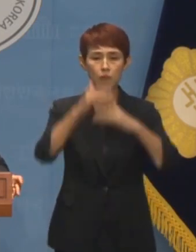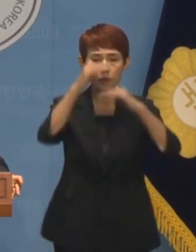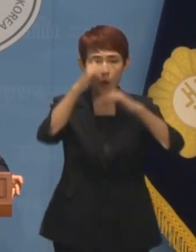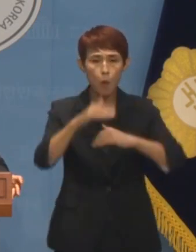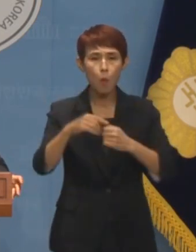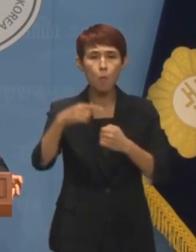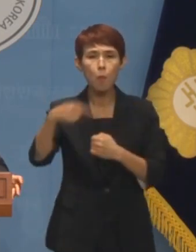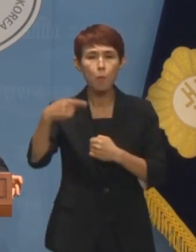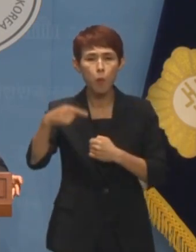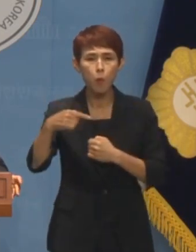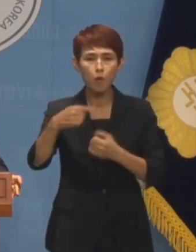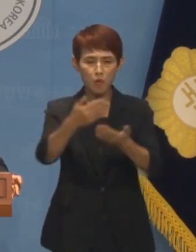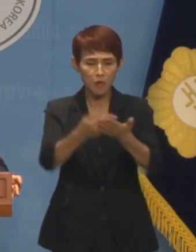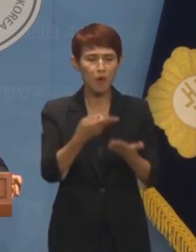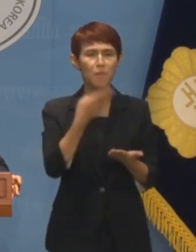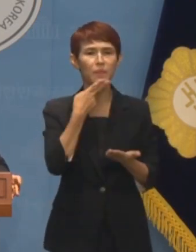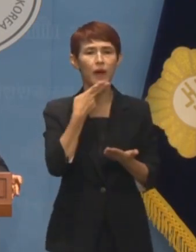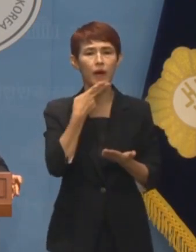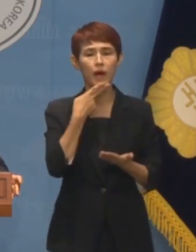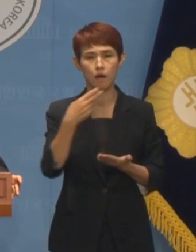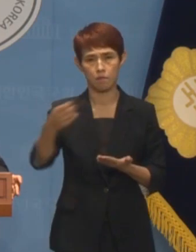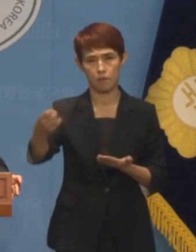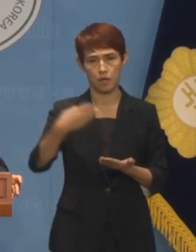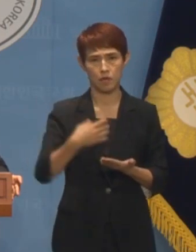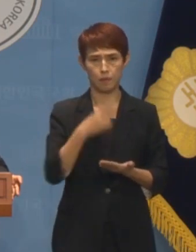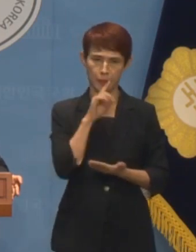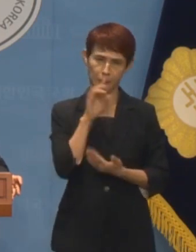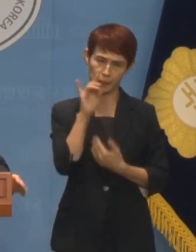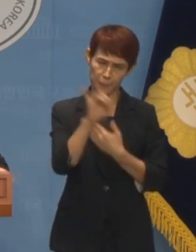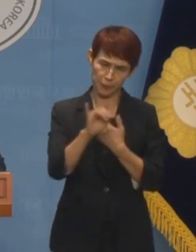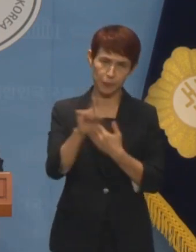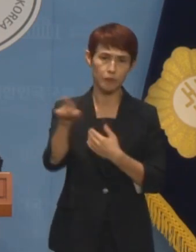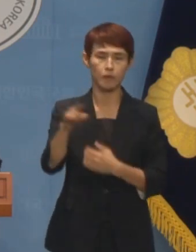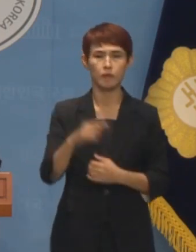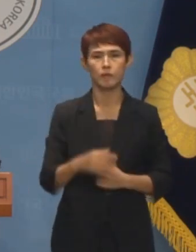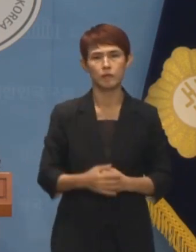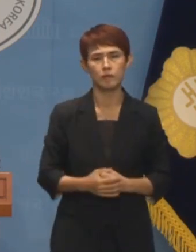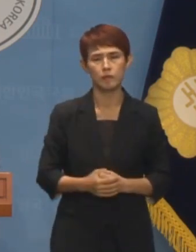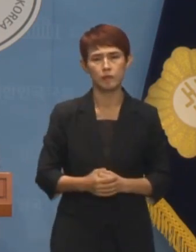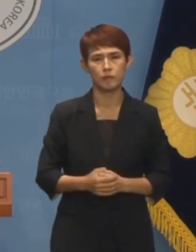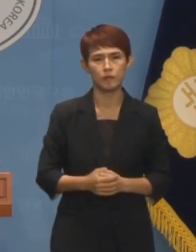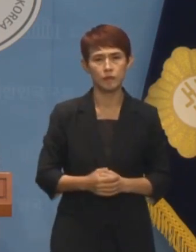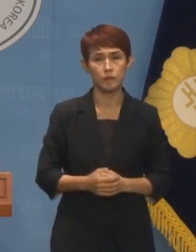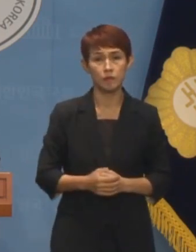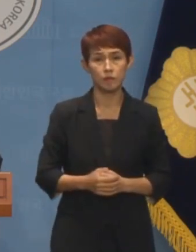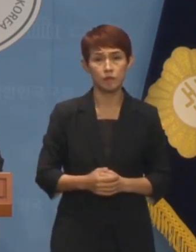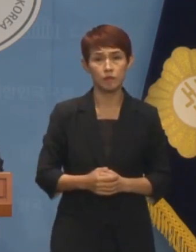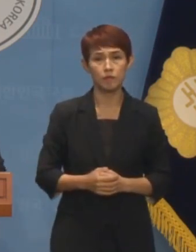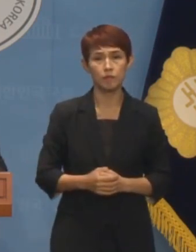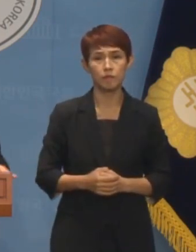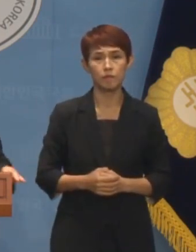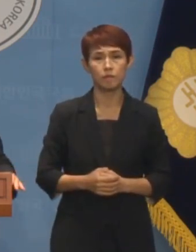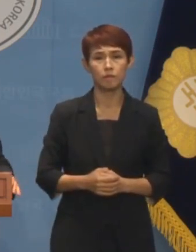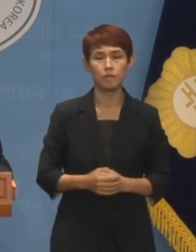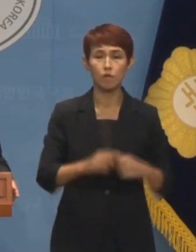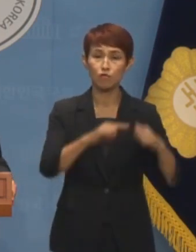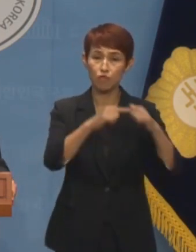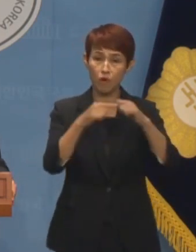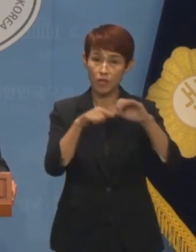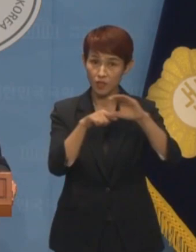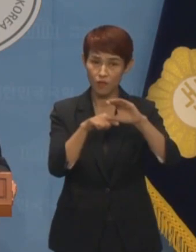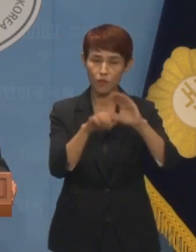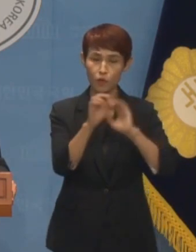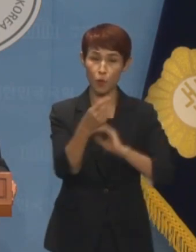요지는 전혀 제공하지 않았다며 또 다른 핑계거리를 찾아냈습니다. 국어사전에 보면